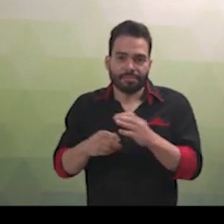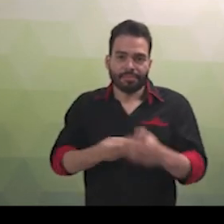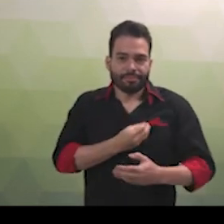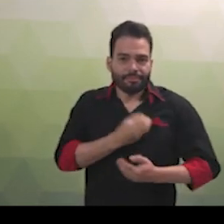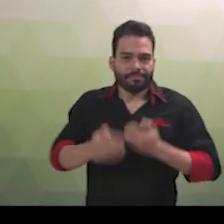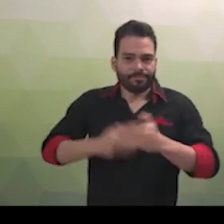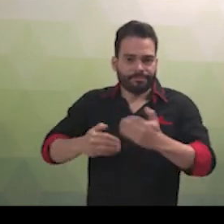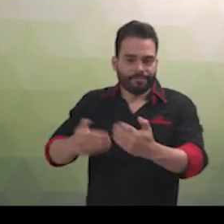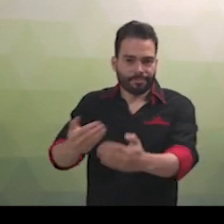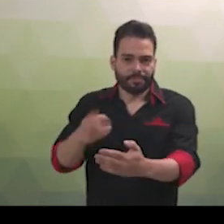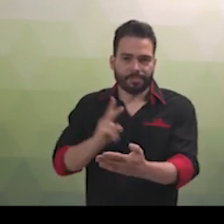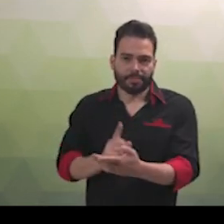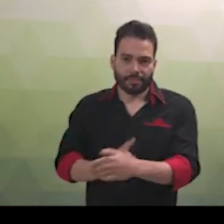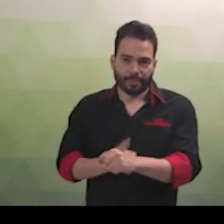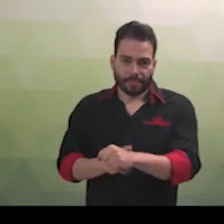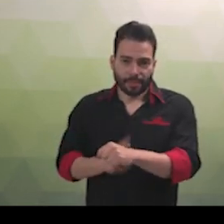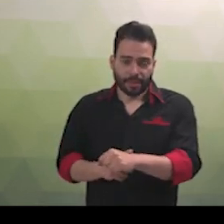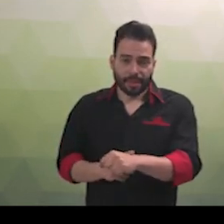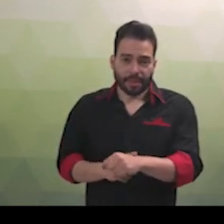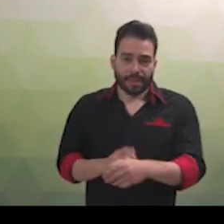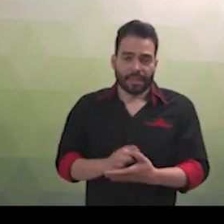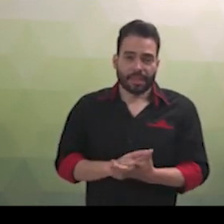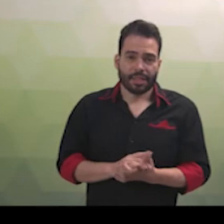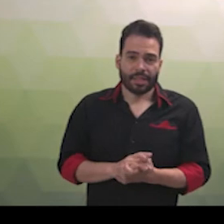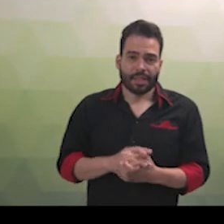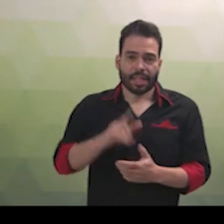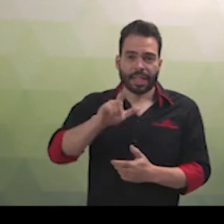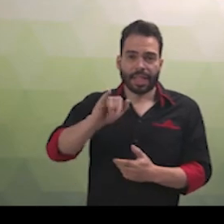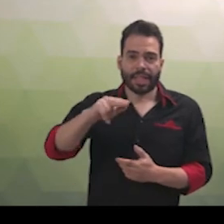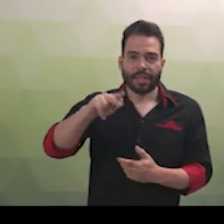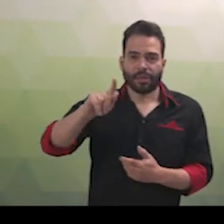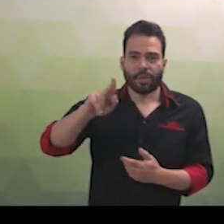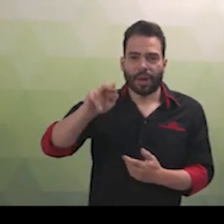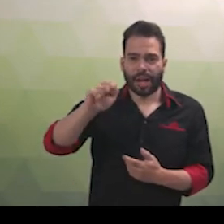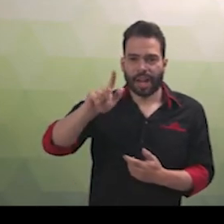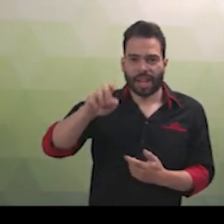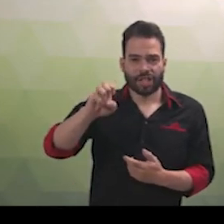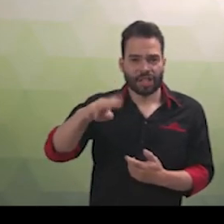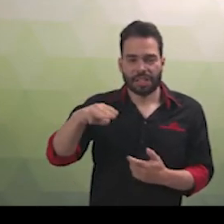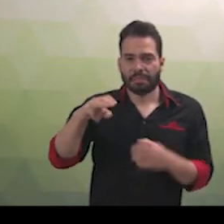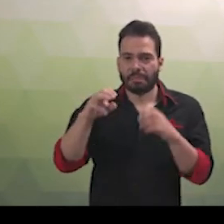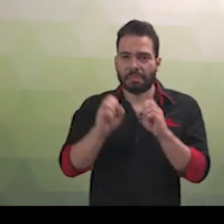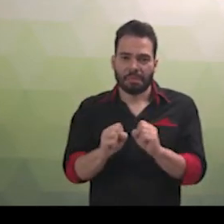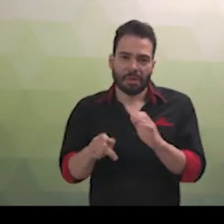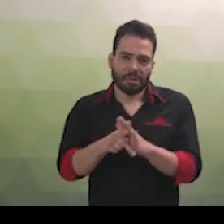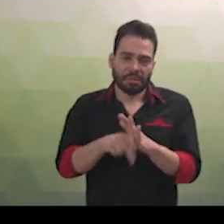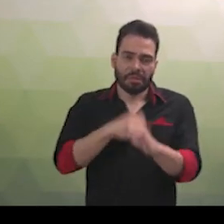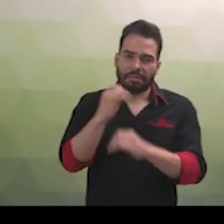viva, atualiza-se com o tempo. As linguagens podem ser artificiais, como as de programação de computadores,